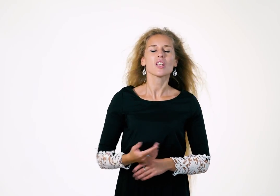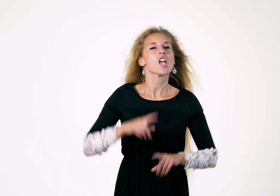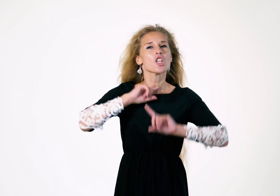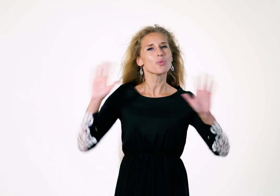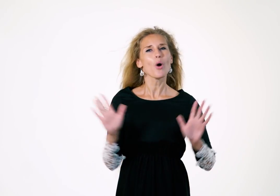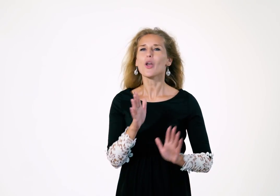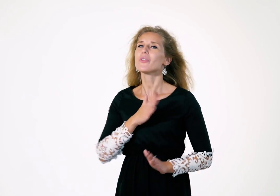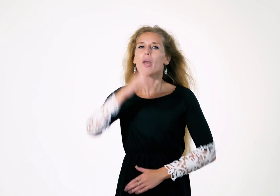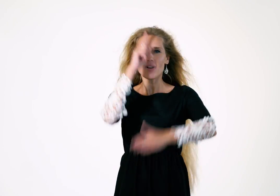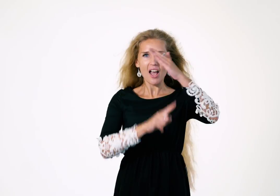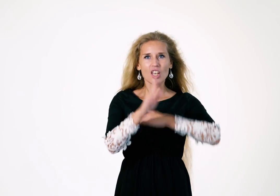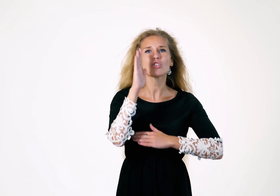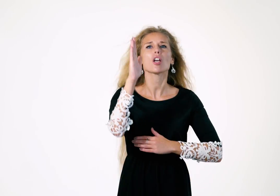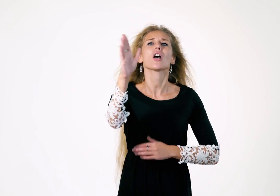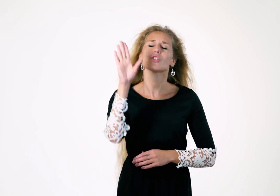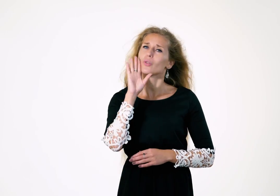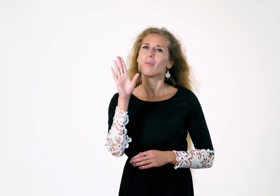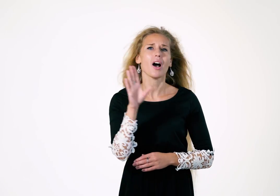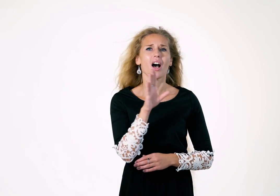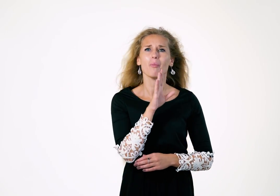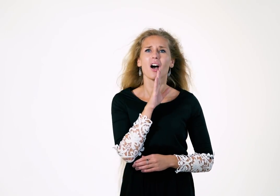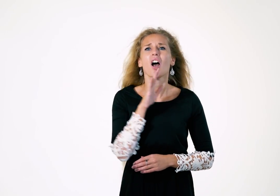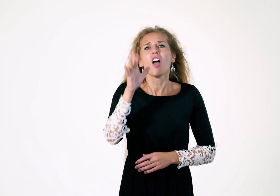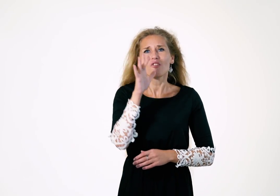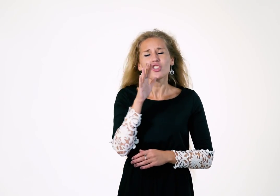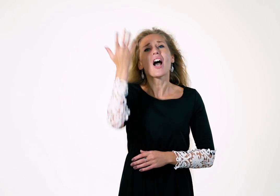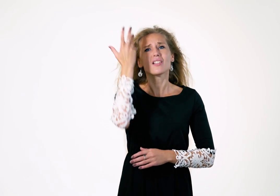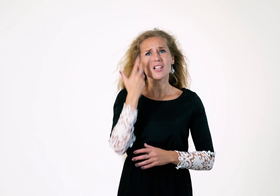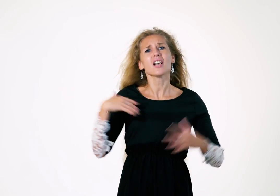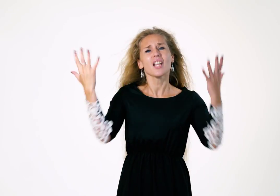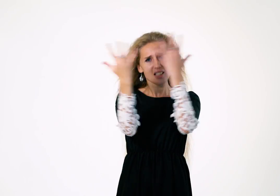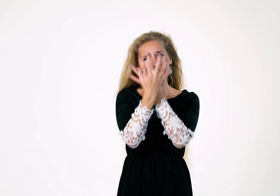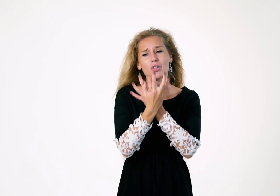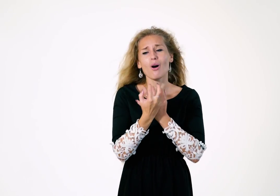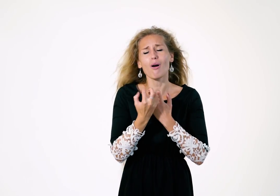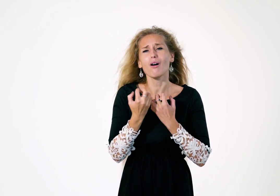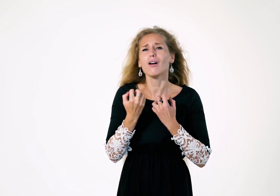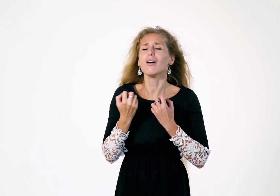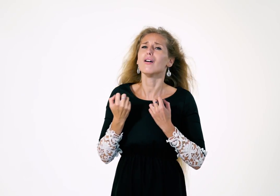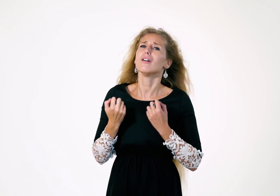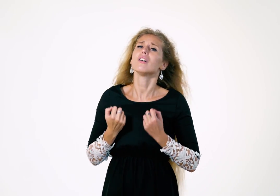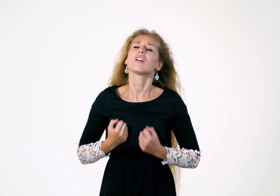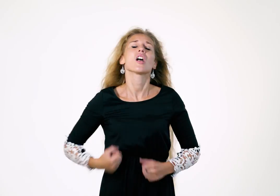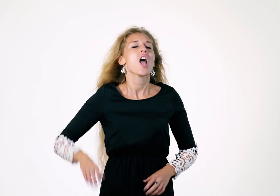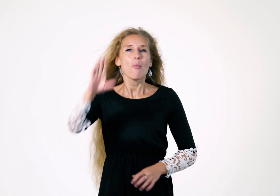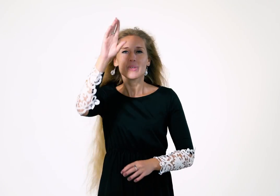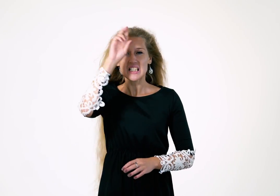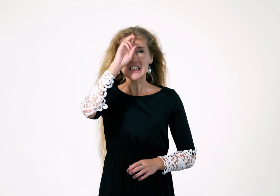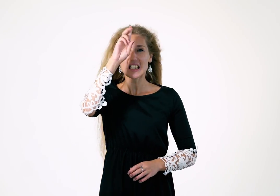Спой мне про надежду, мама, в час, когда темно Принцы